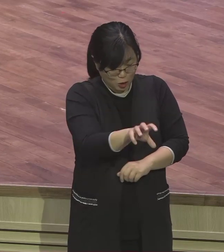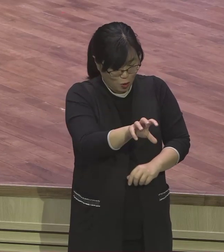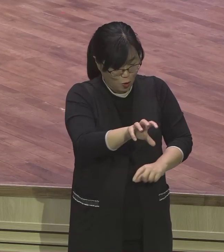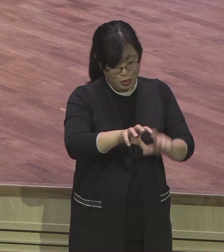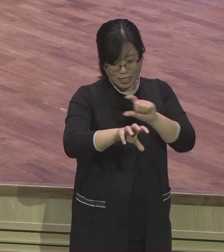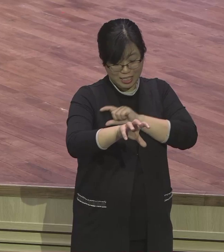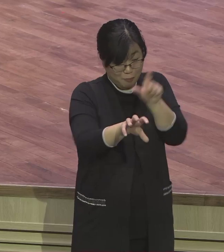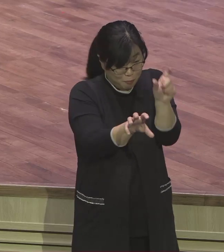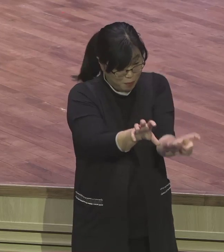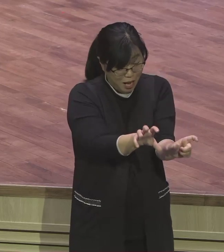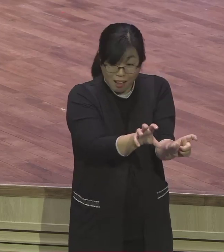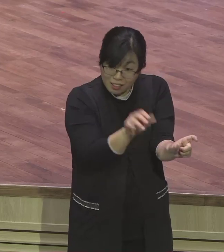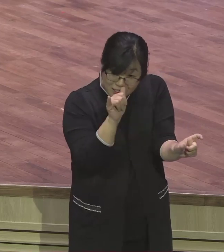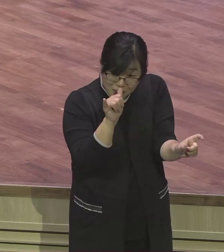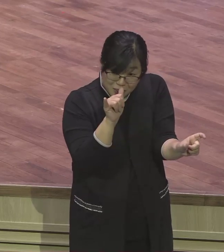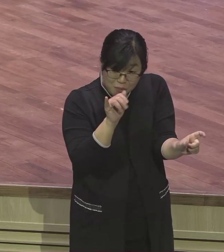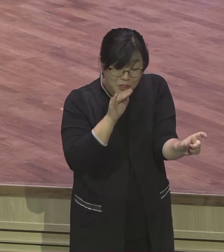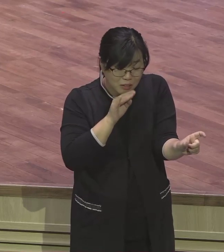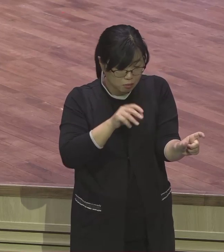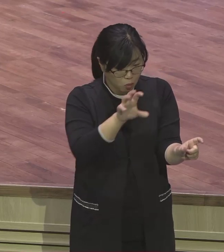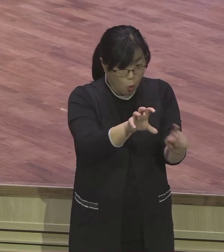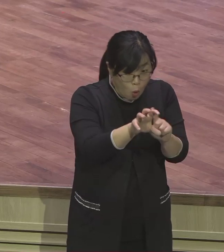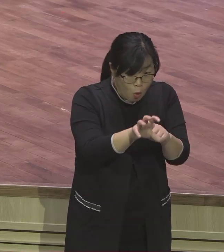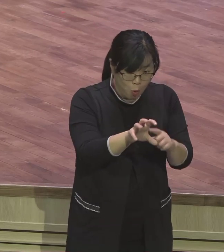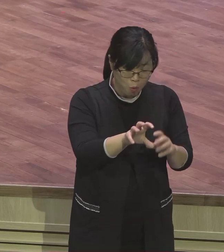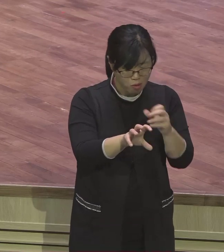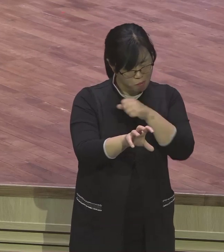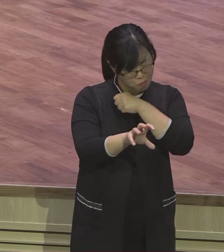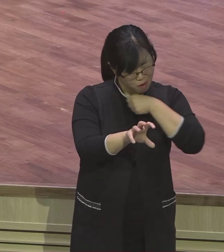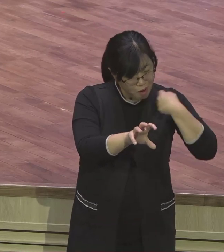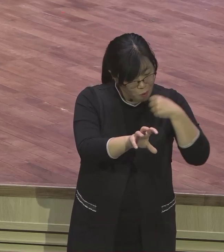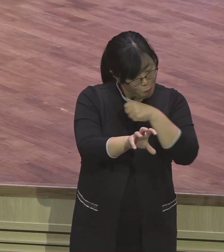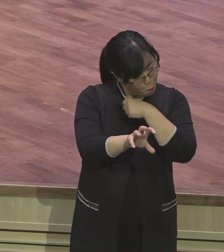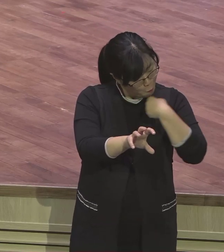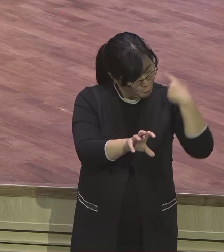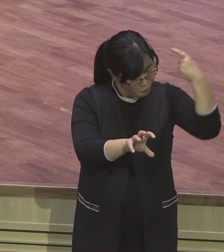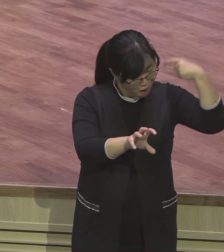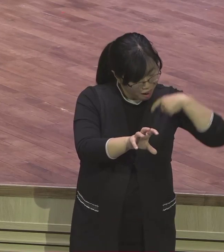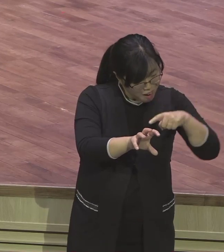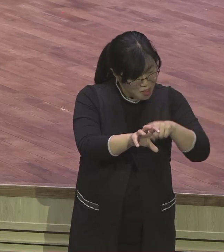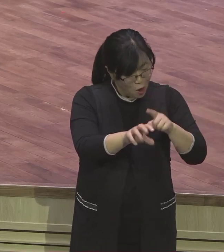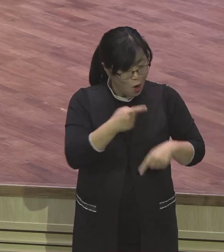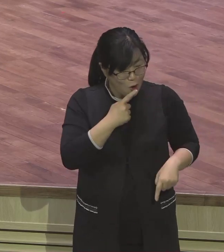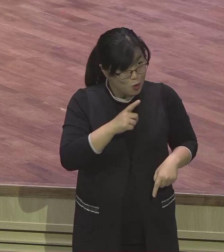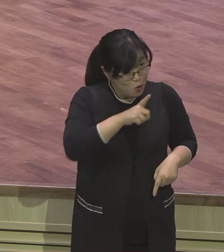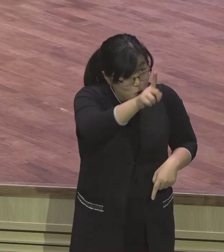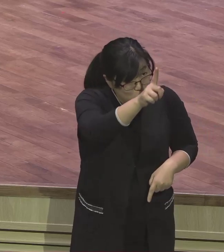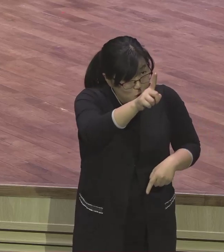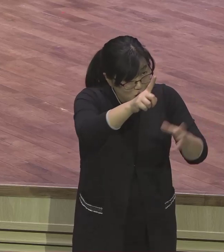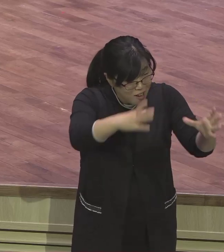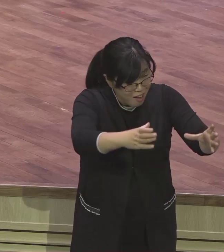음식은요. 보는 것이 다가 아니에요. 음식은 보는 것이 다가 아니라 실제로 맛을 봐야 돼요.